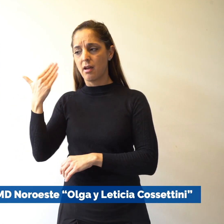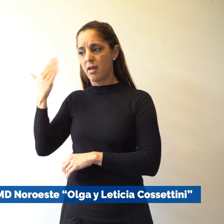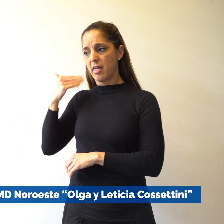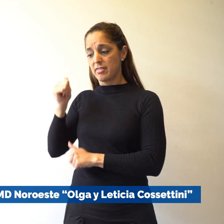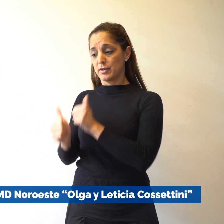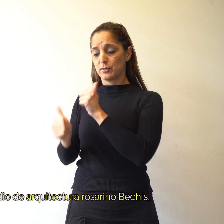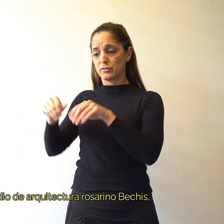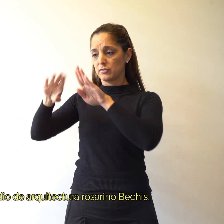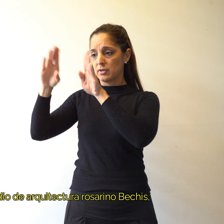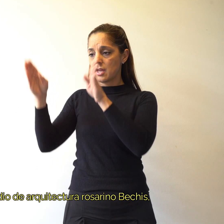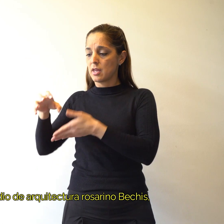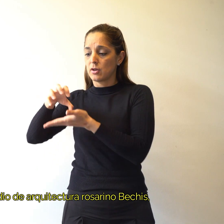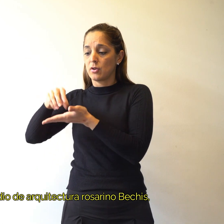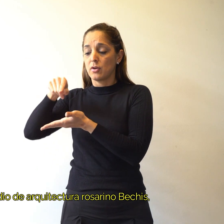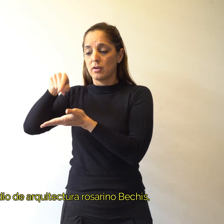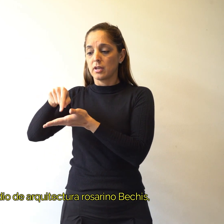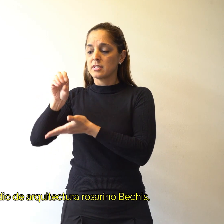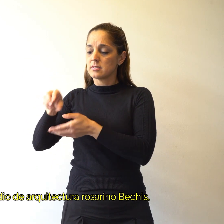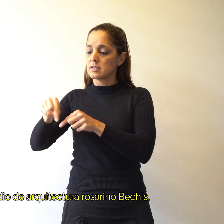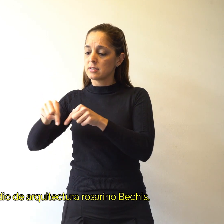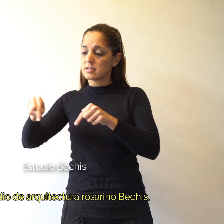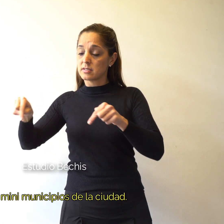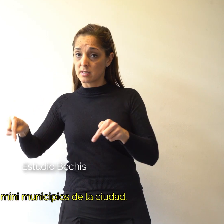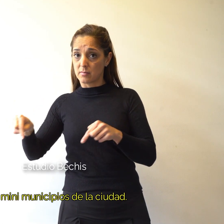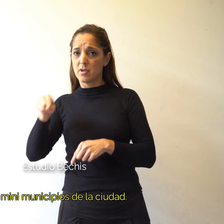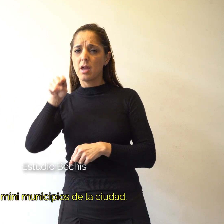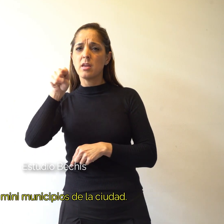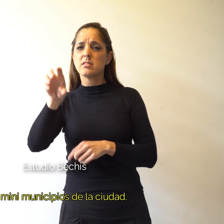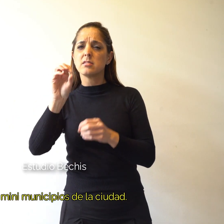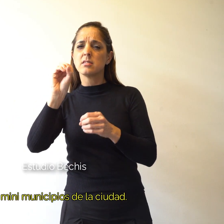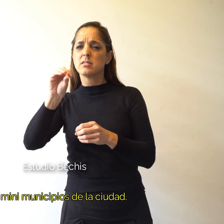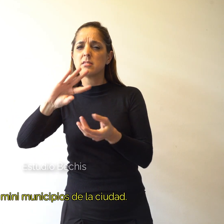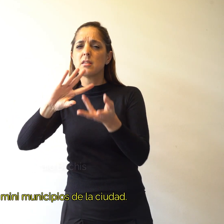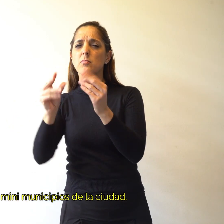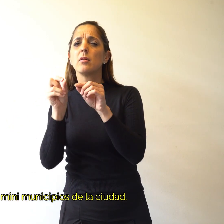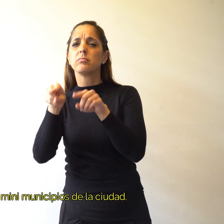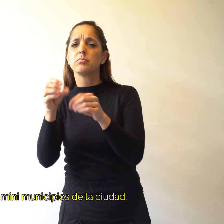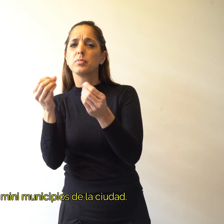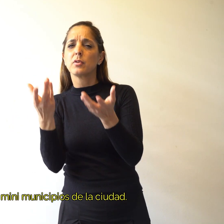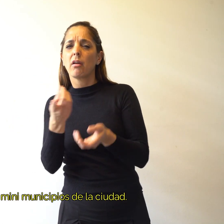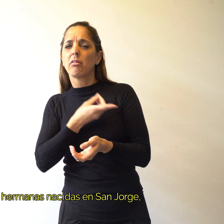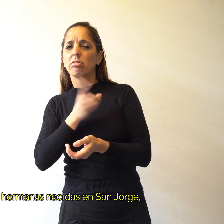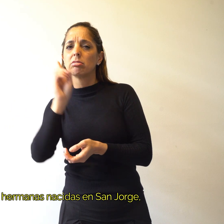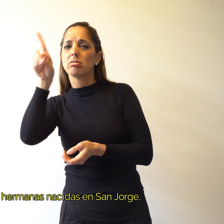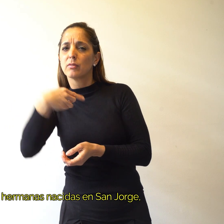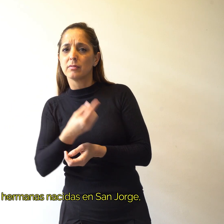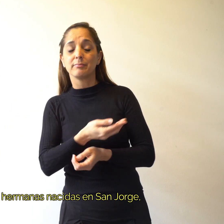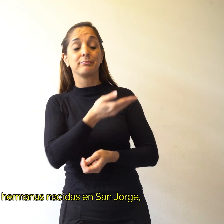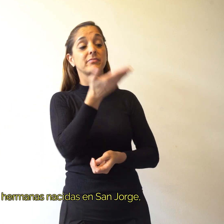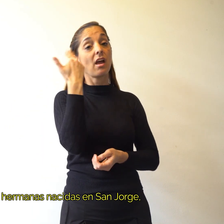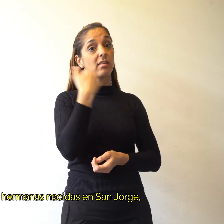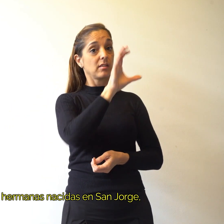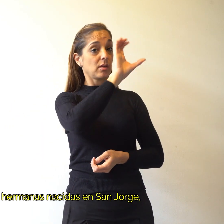de Arquitectura Rosarino Ovechis, es uno de los seis mini municipios de la ciudad. Olga y